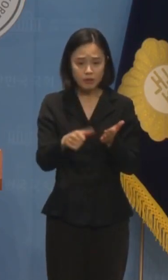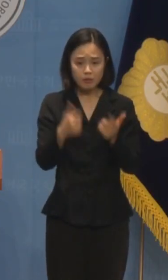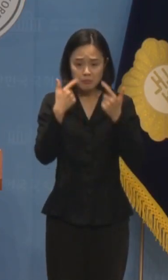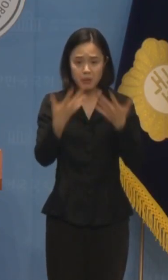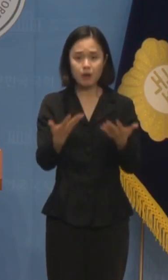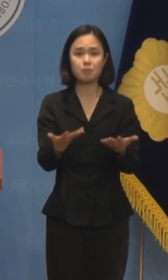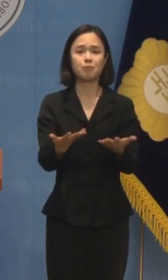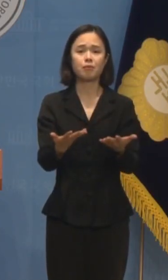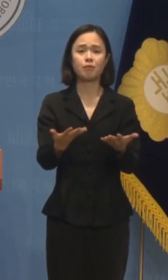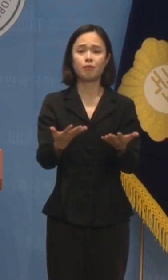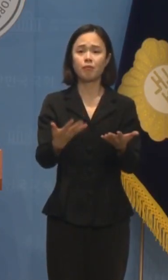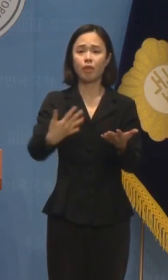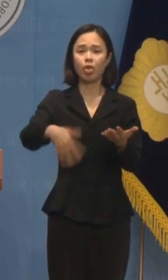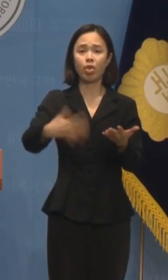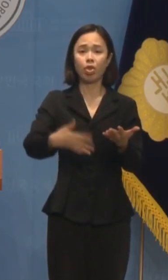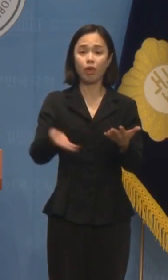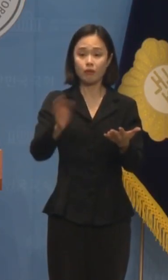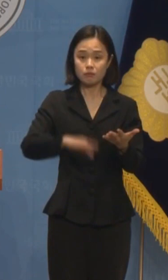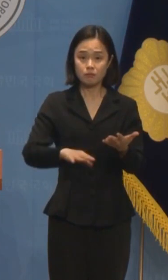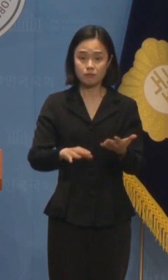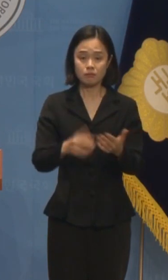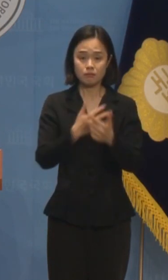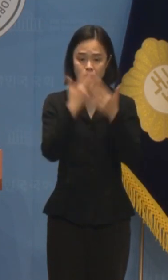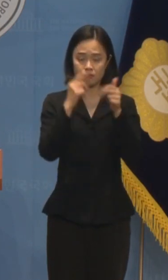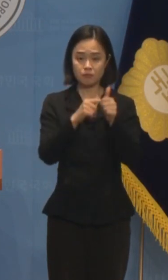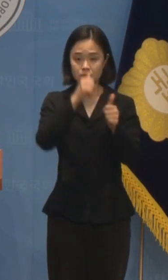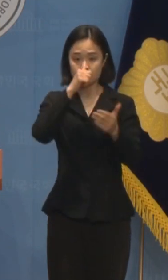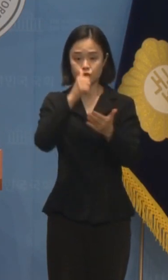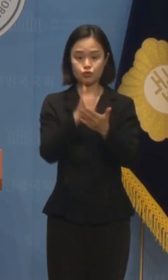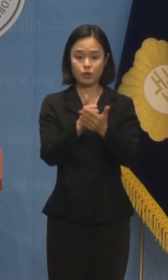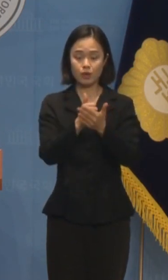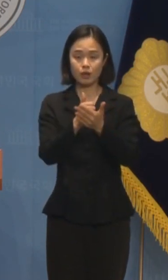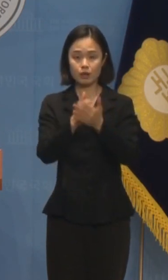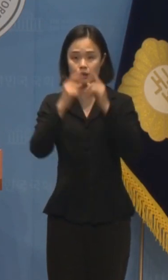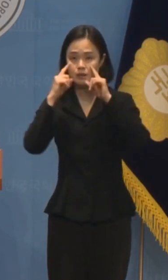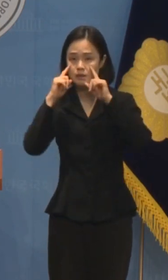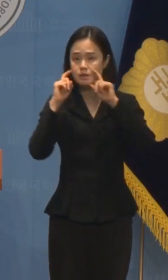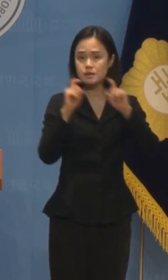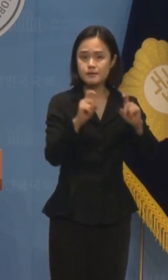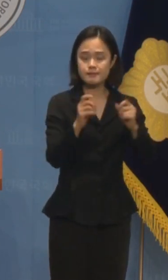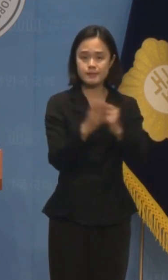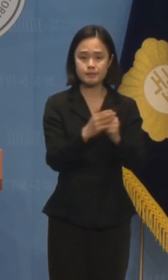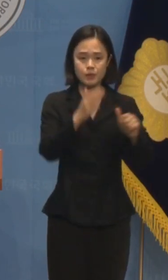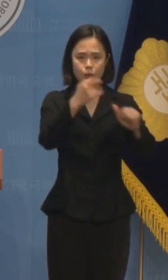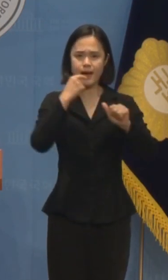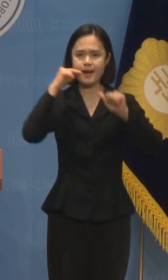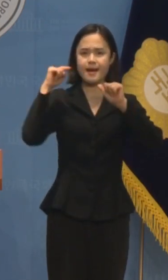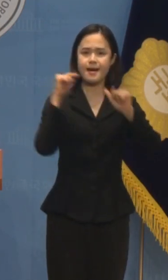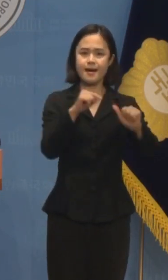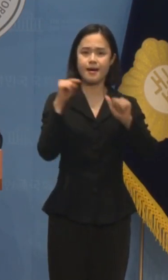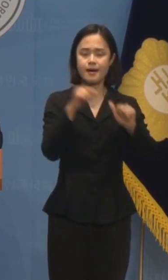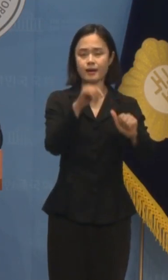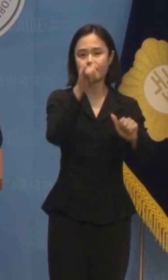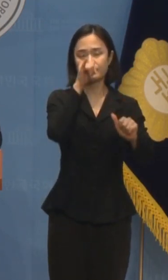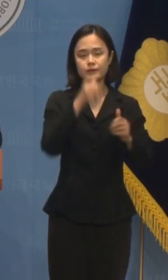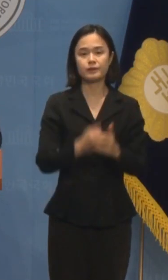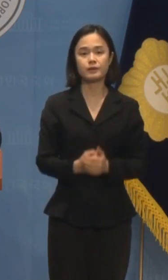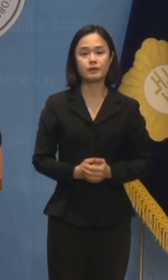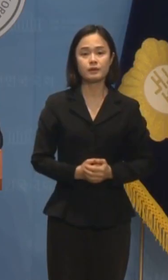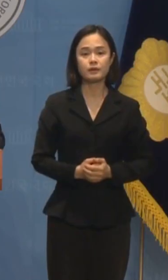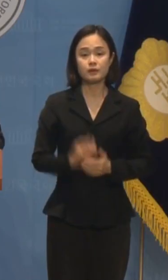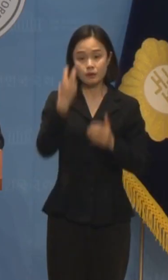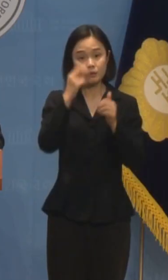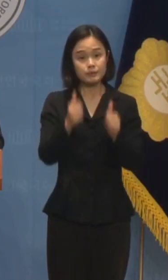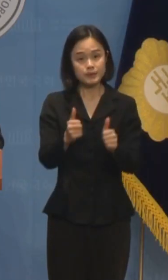피의자라고 지정해놓고 마구잡이 식으로 출석 요구를 남발하고 있습니다. 검찰이 특정하는 일시